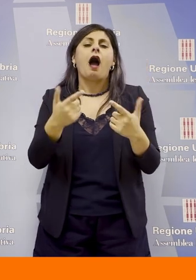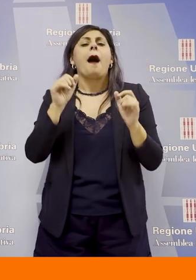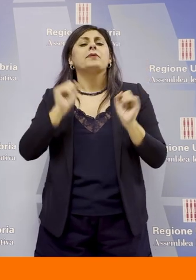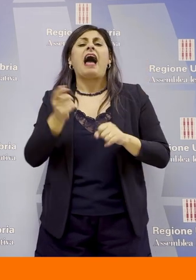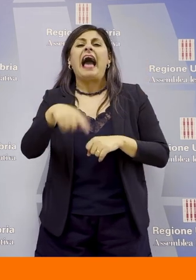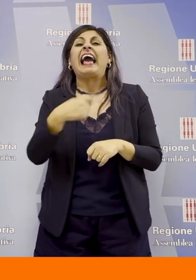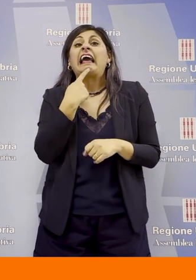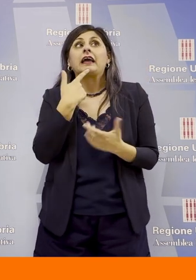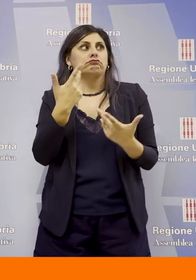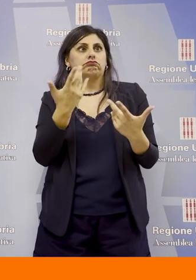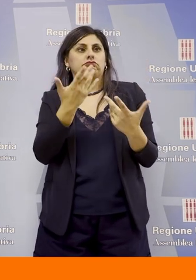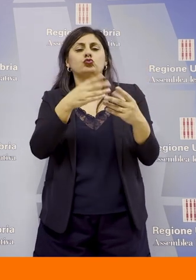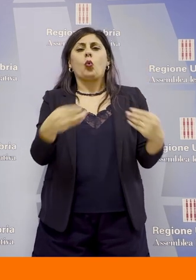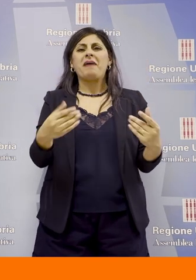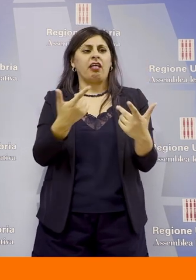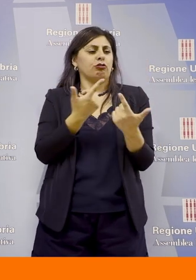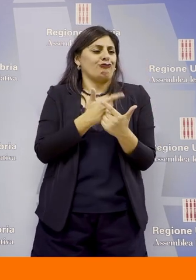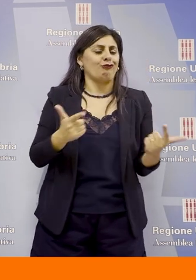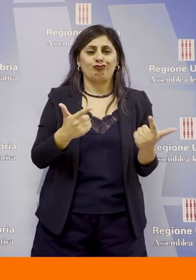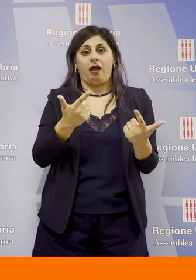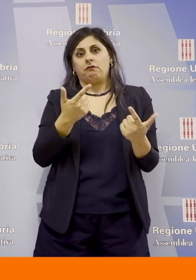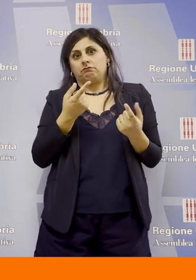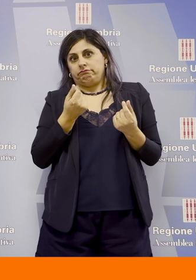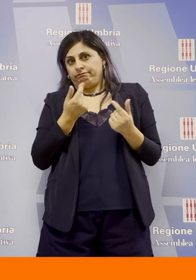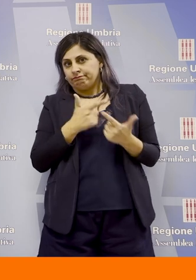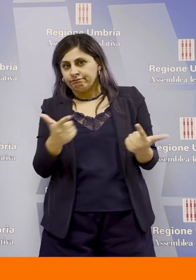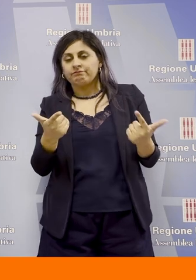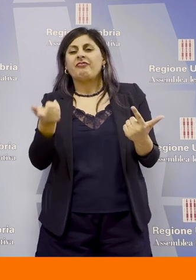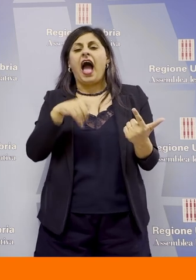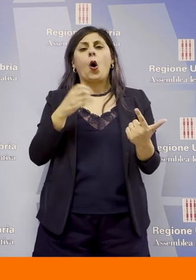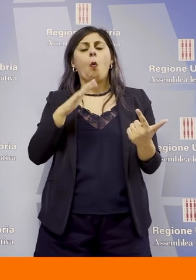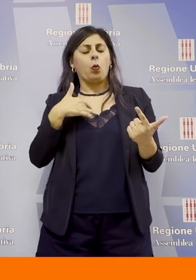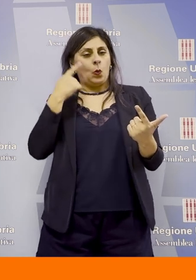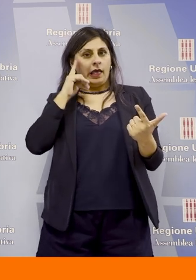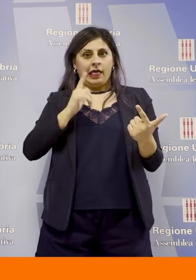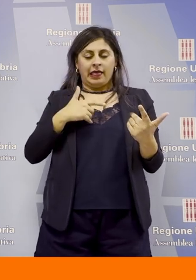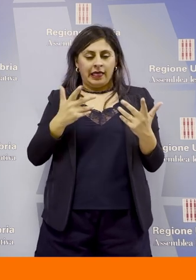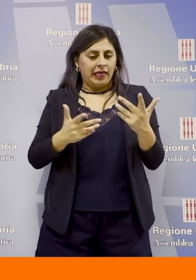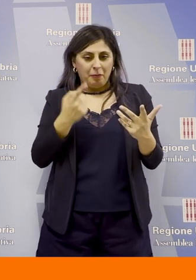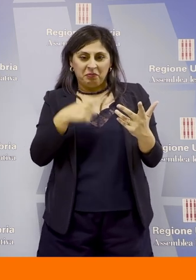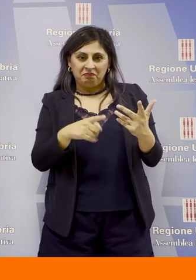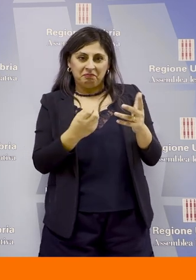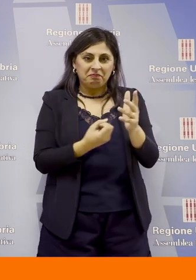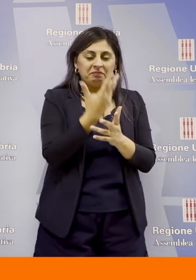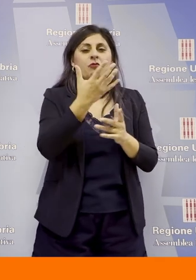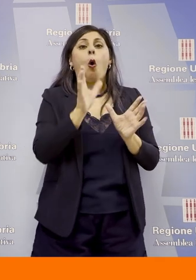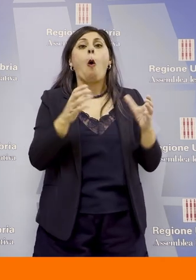non ha gli strumenti economici ma anche culturali per poter riuscire a costituire una comunità